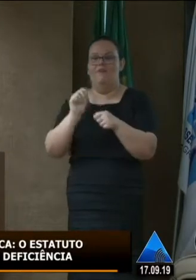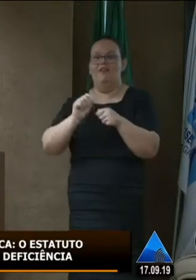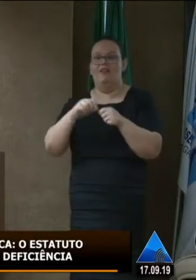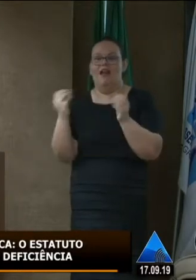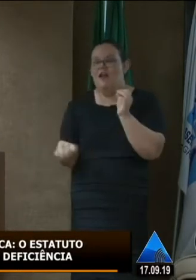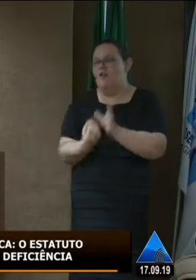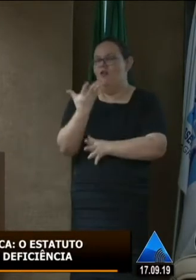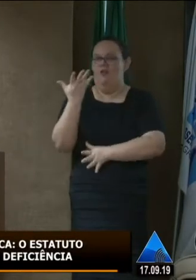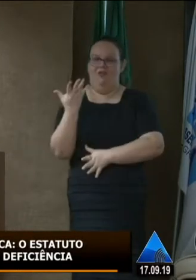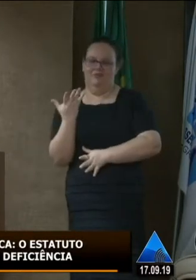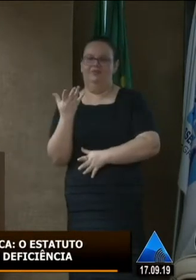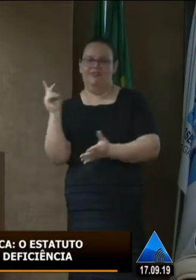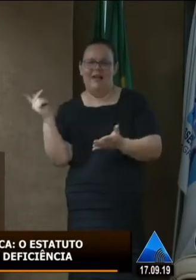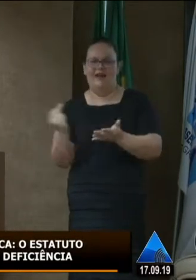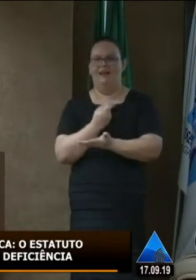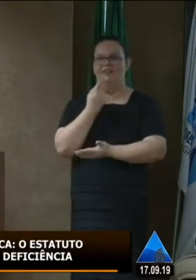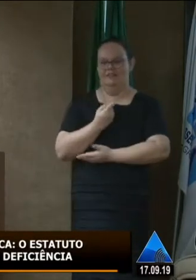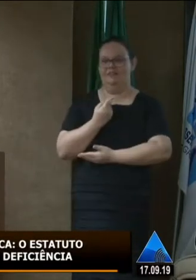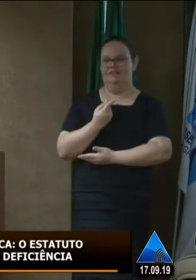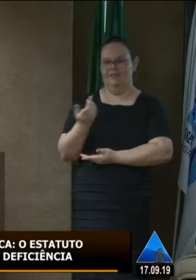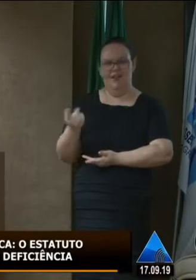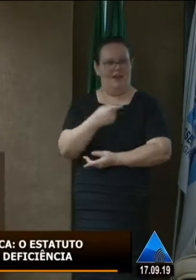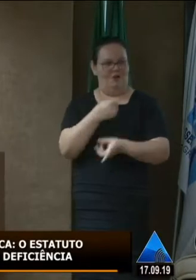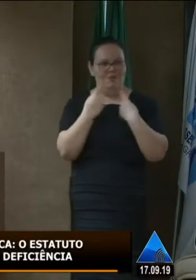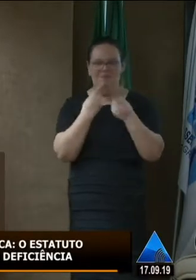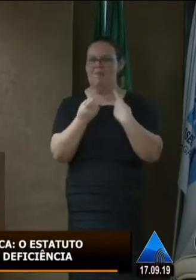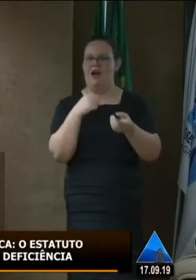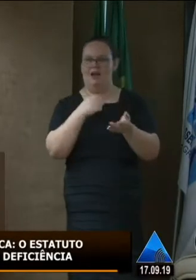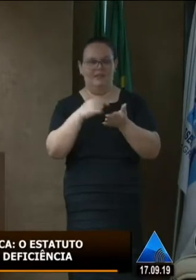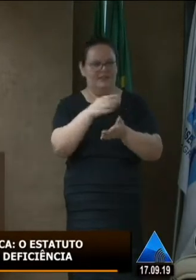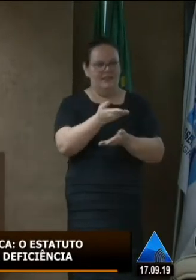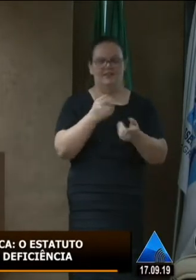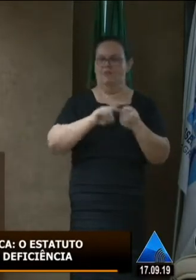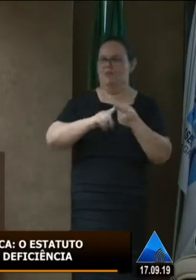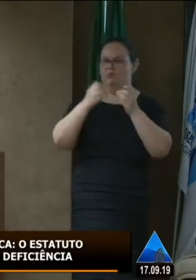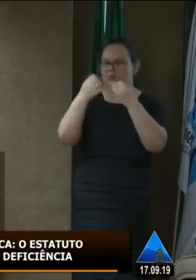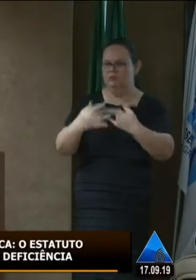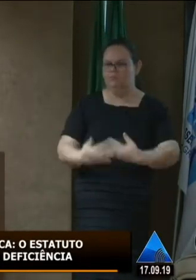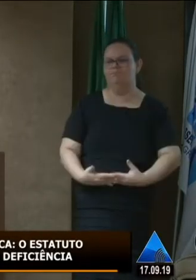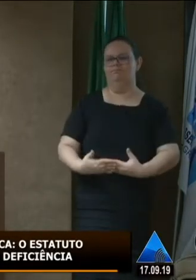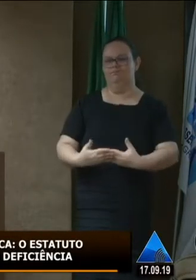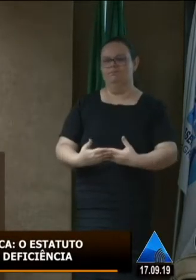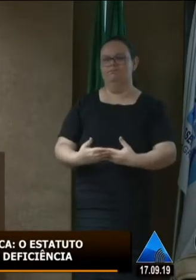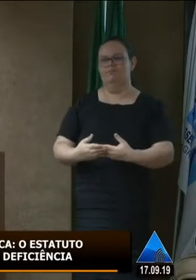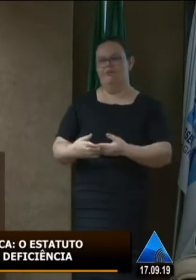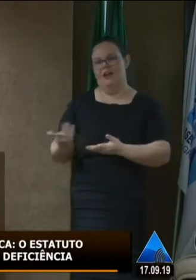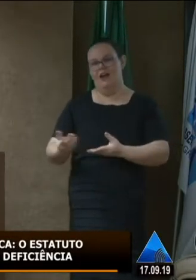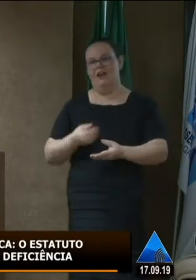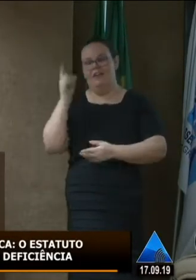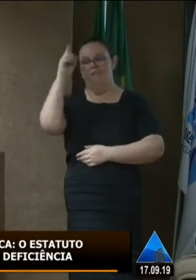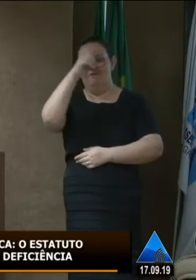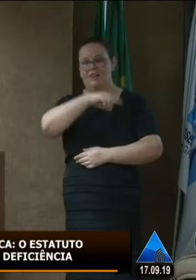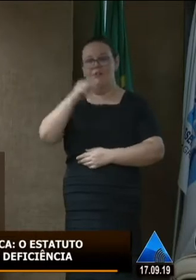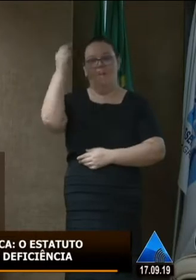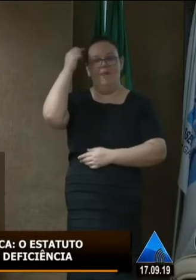Como já bem foi relatado por você, pela então secretária, dizer que se é difícil para